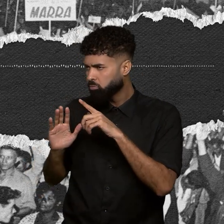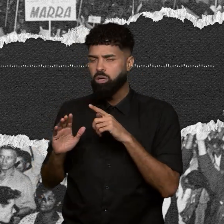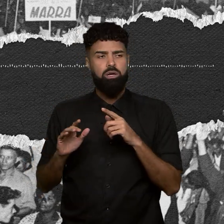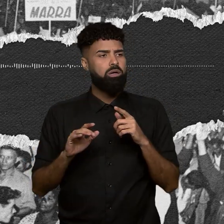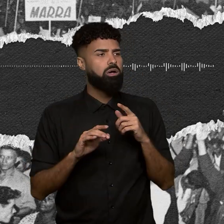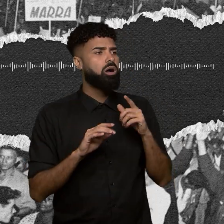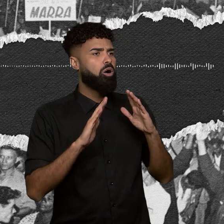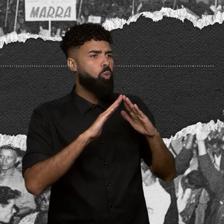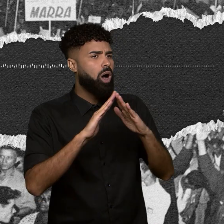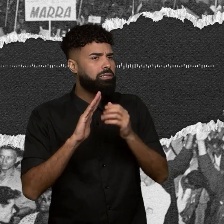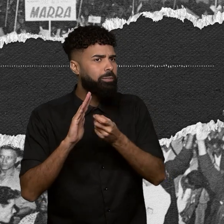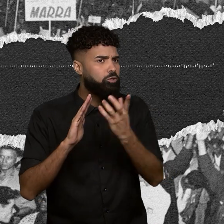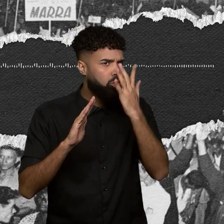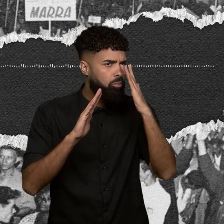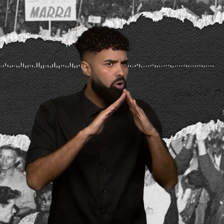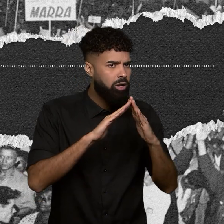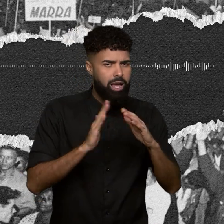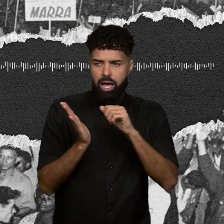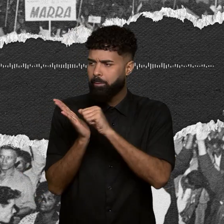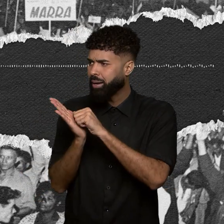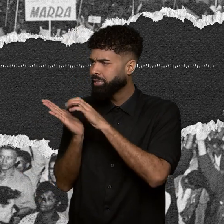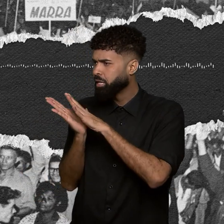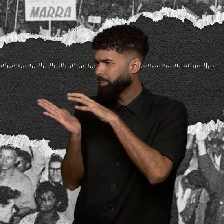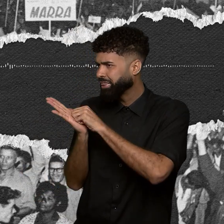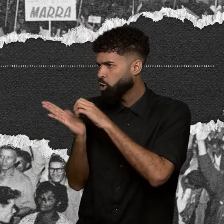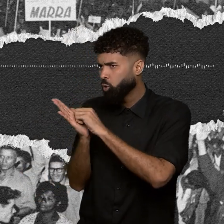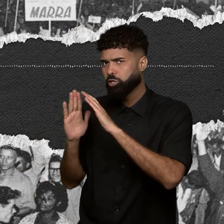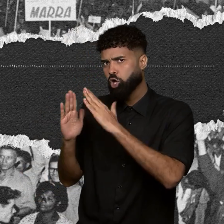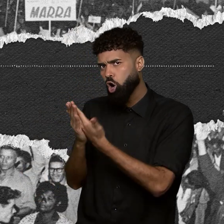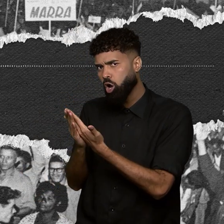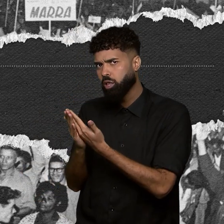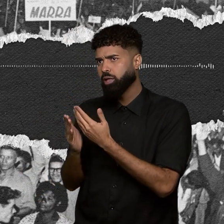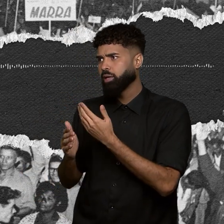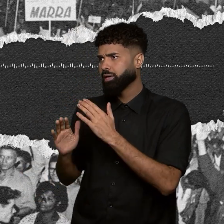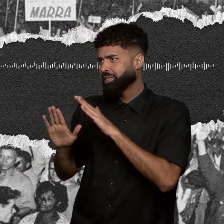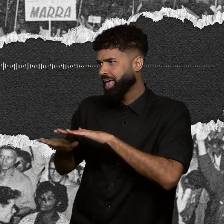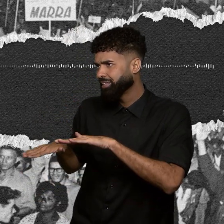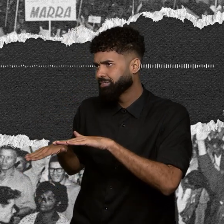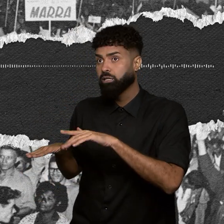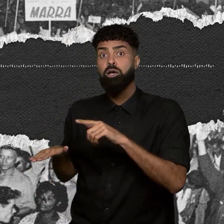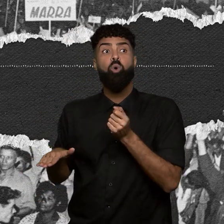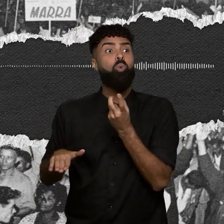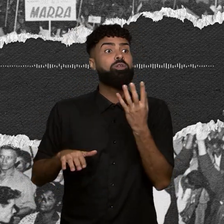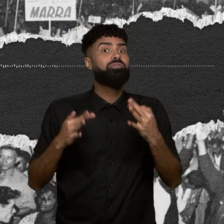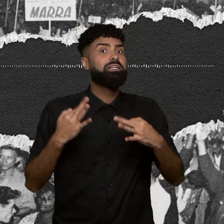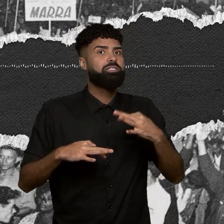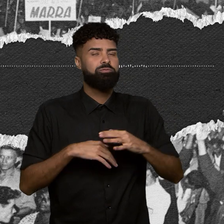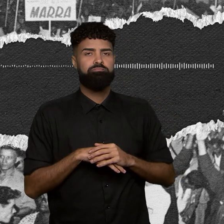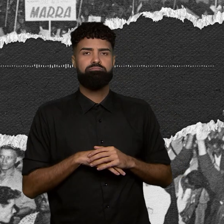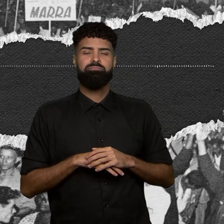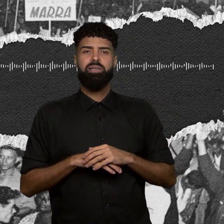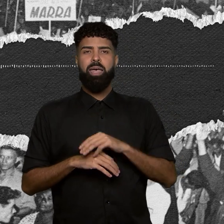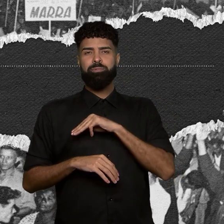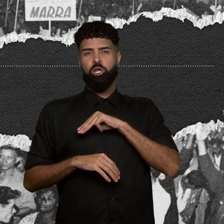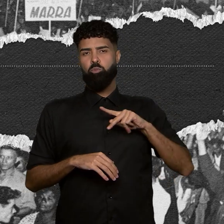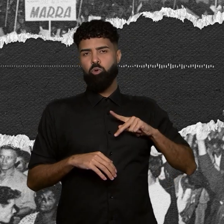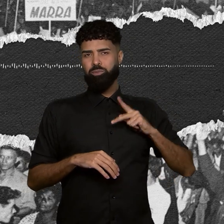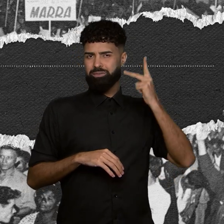viviam no local, matrículas de crianças nas escolas e o número de feridos. Segundo a apuração do Ministério Público de São Paulo, entre